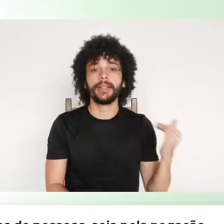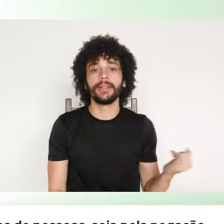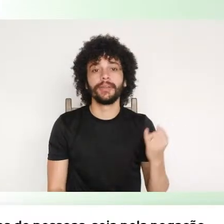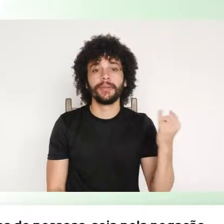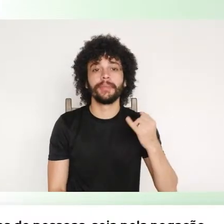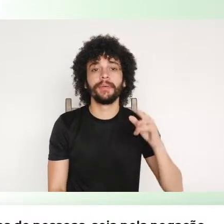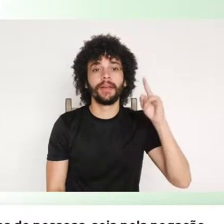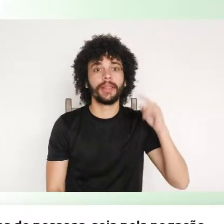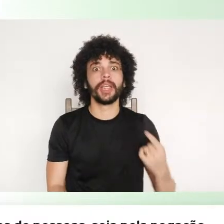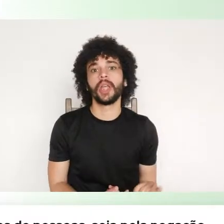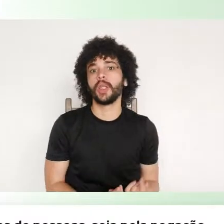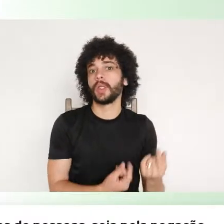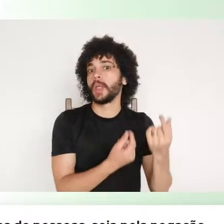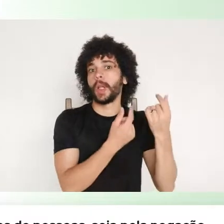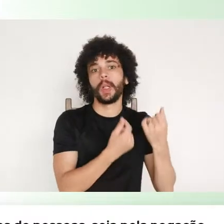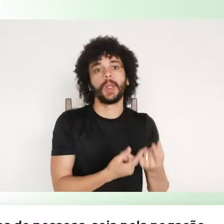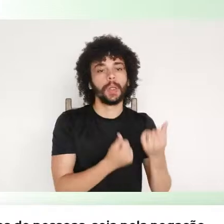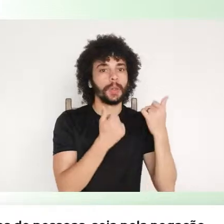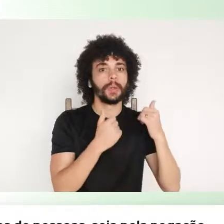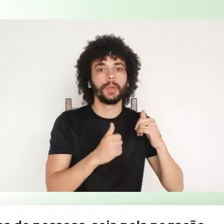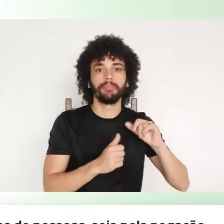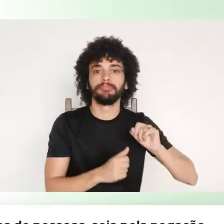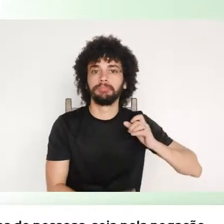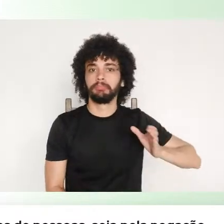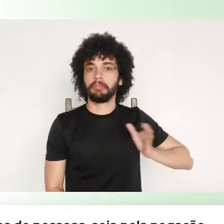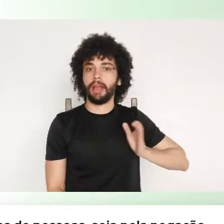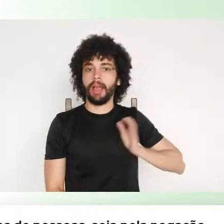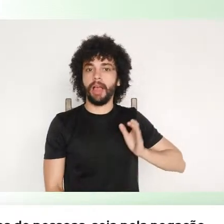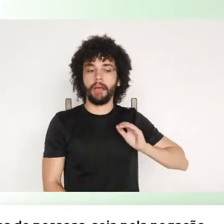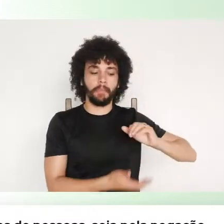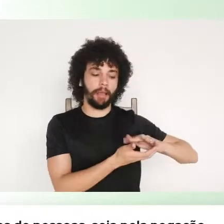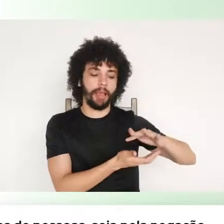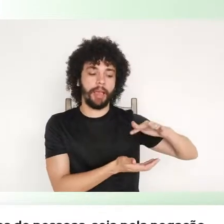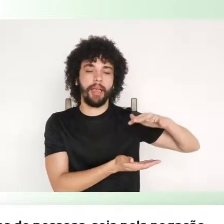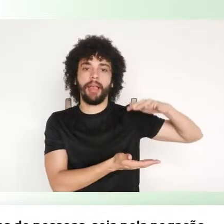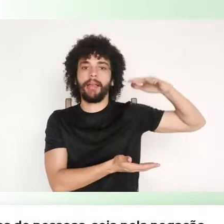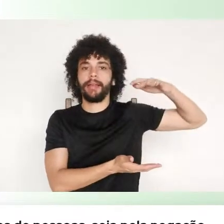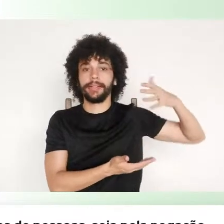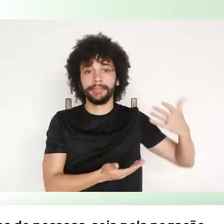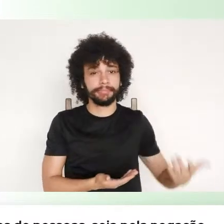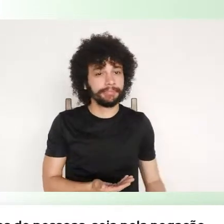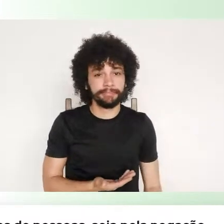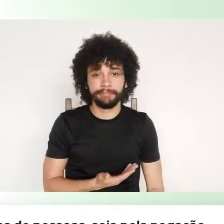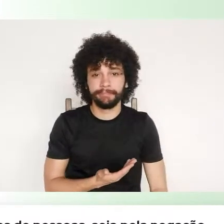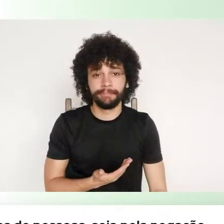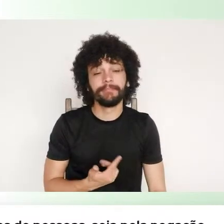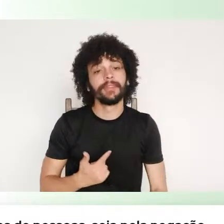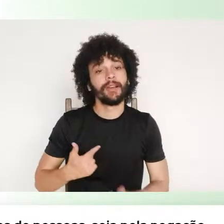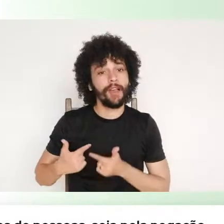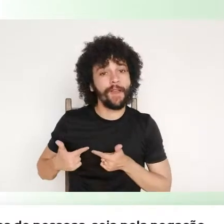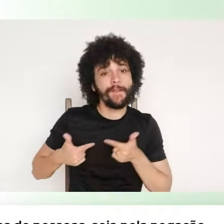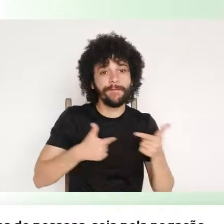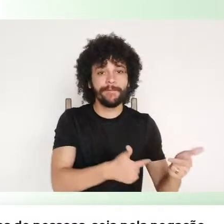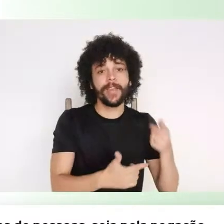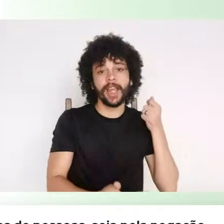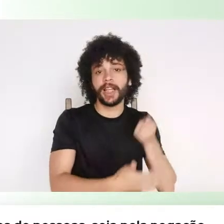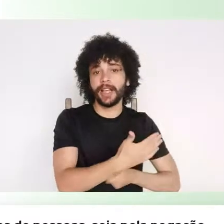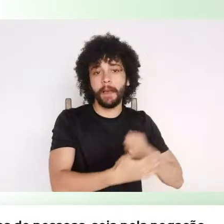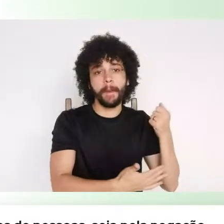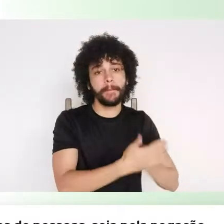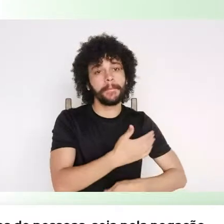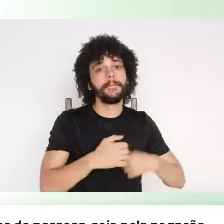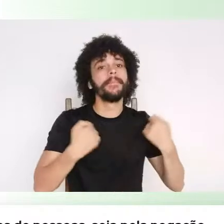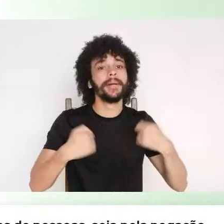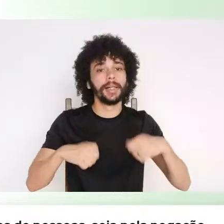lucro, é a acumulação de riquezas, e nós vamos ter que enfrentar esses grandes debates, e